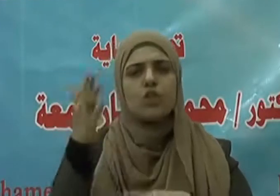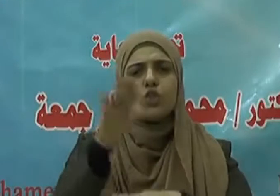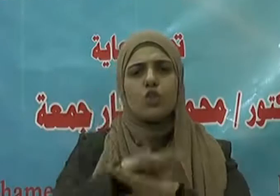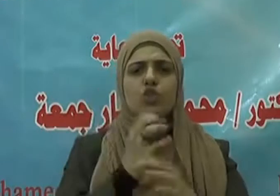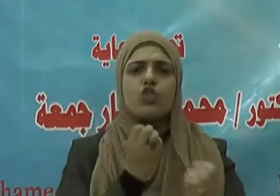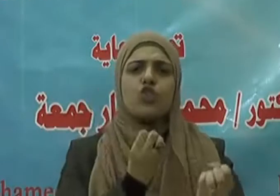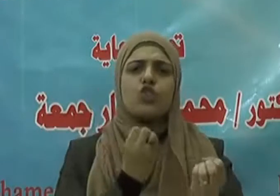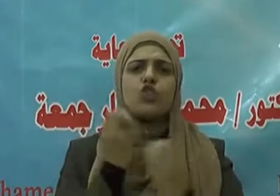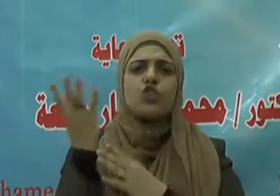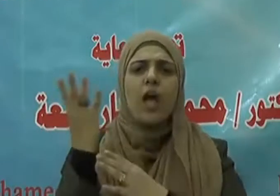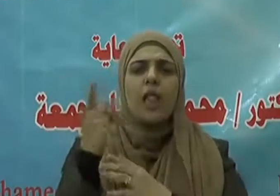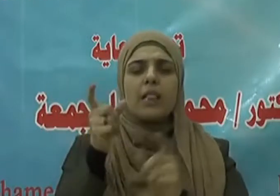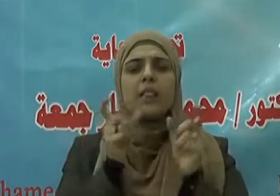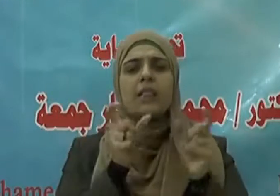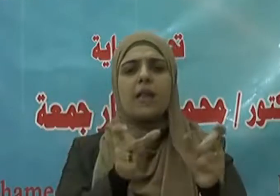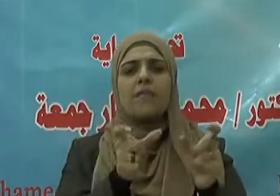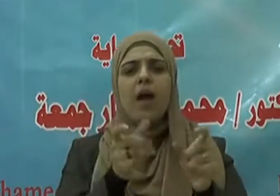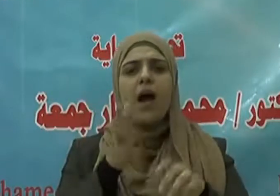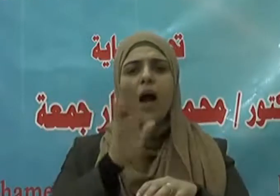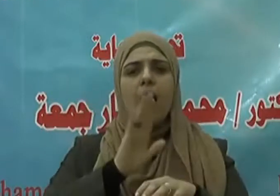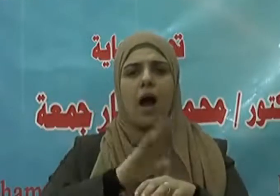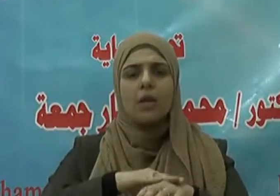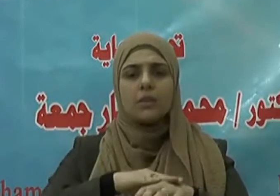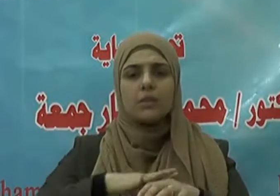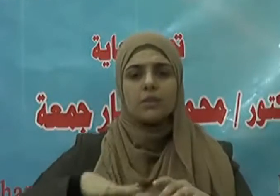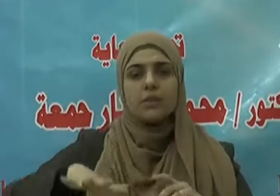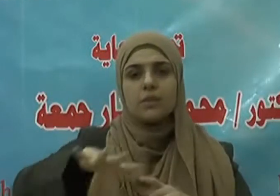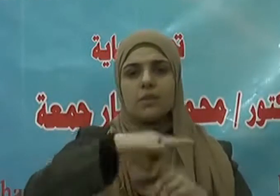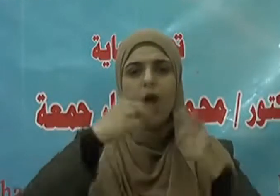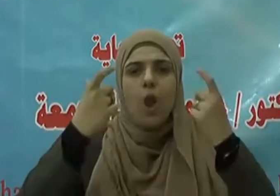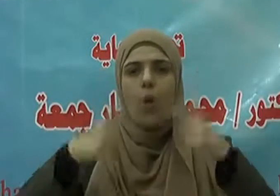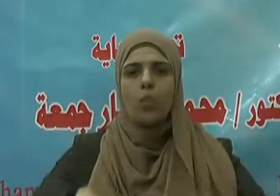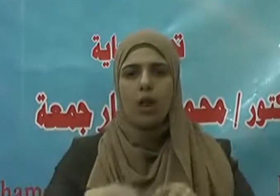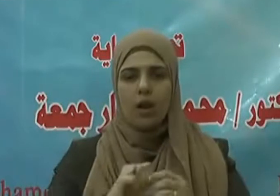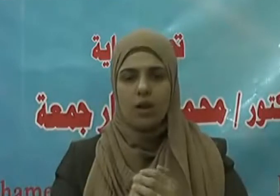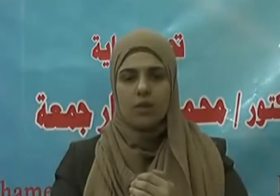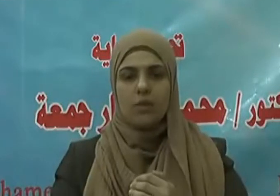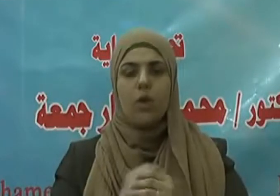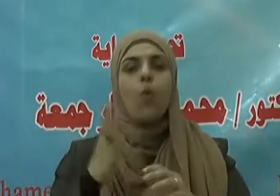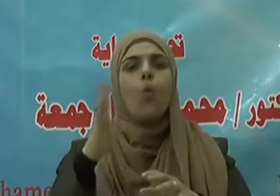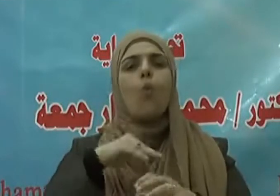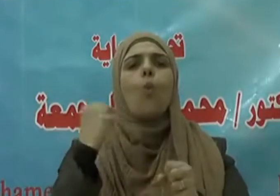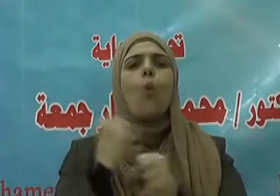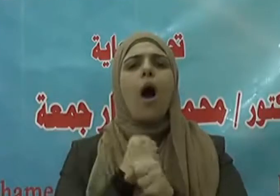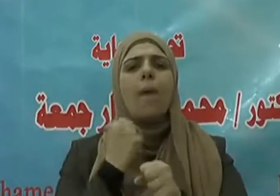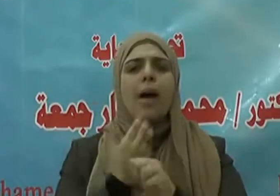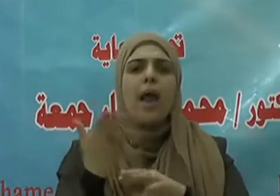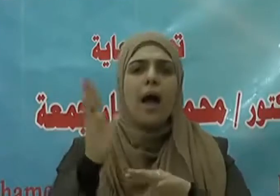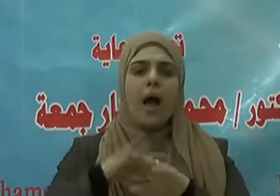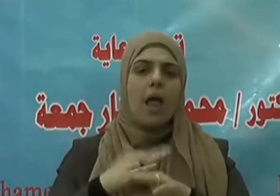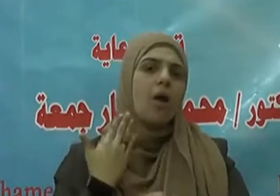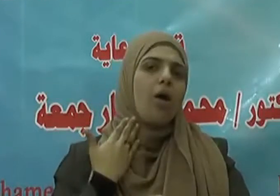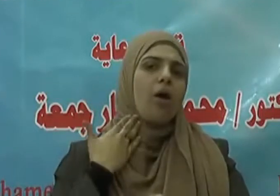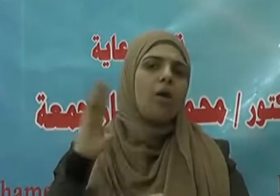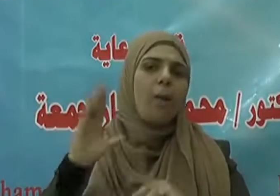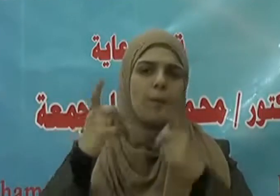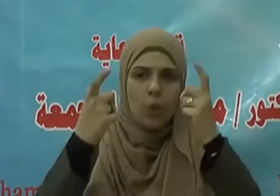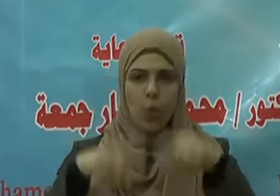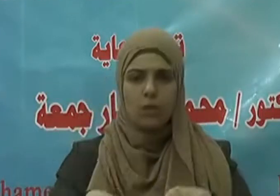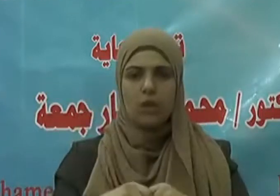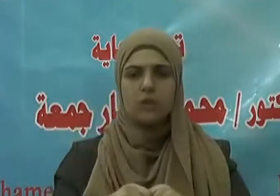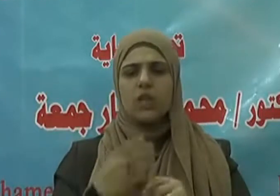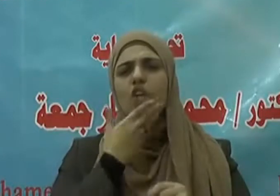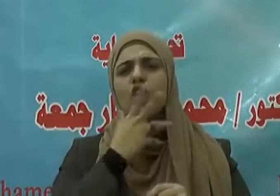نفسي بيده لا يكلم أحد في سبيل الله والله أعلم بمن يكلم في